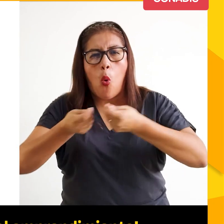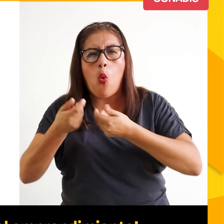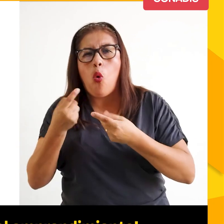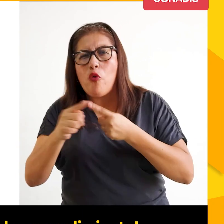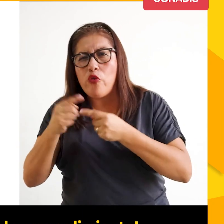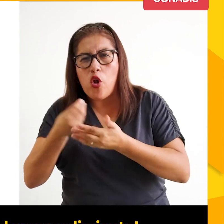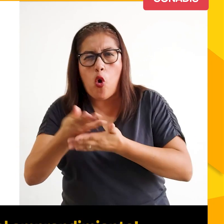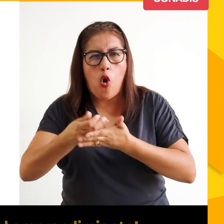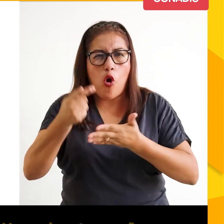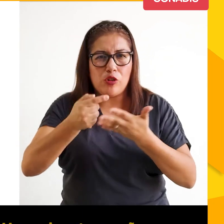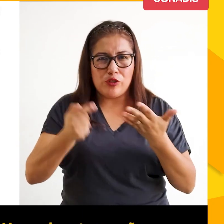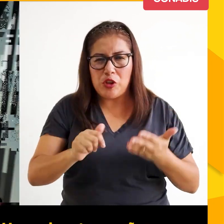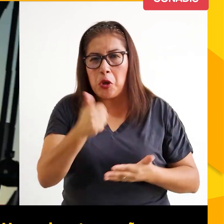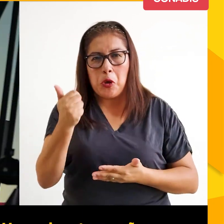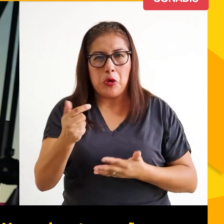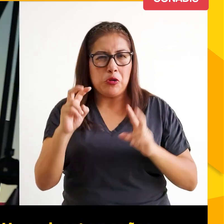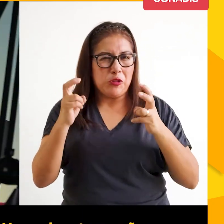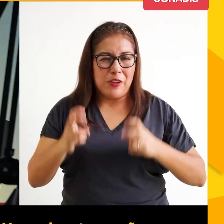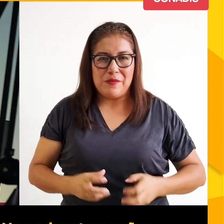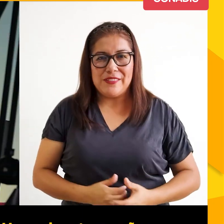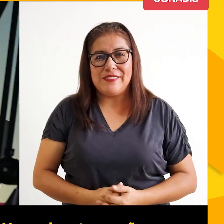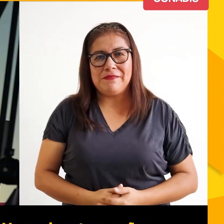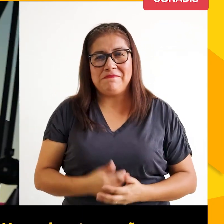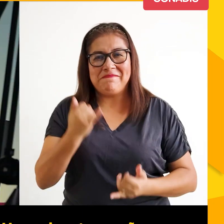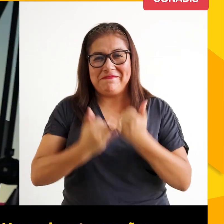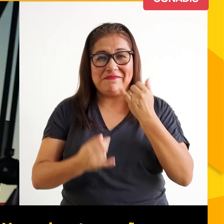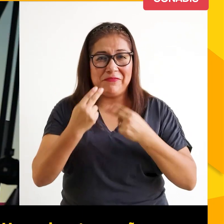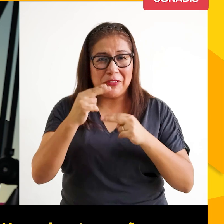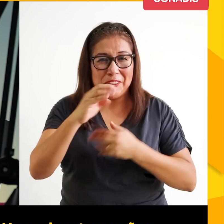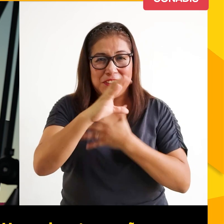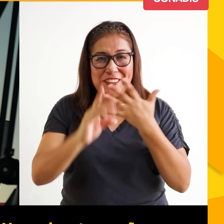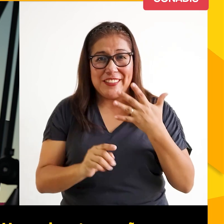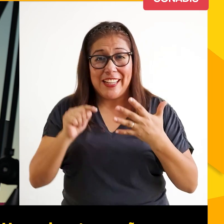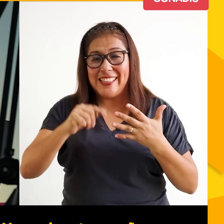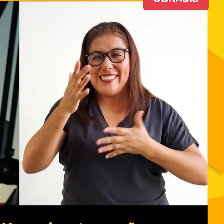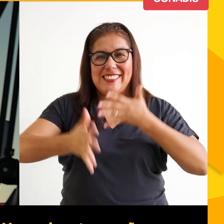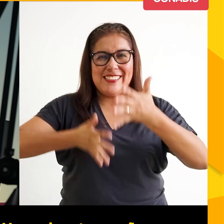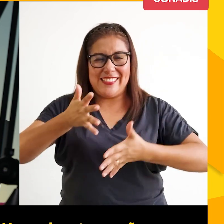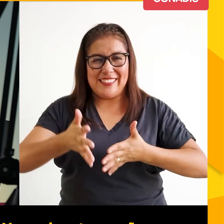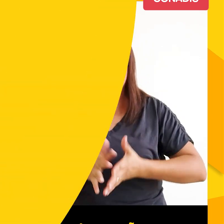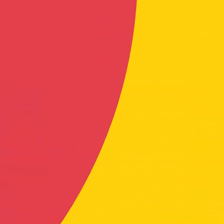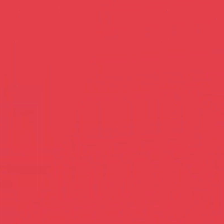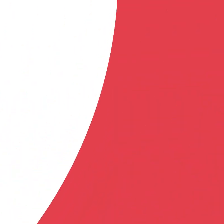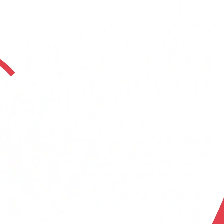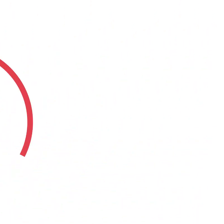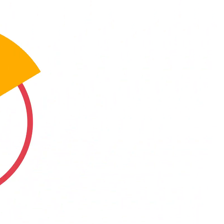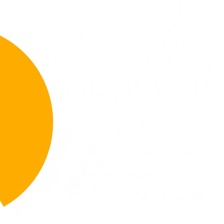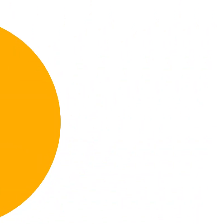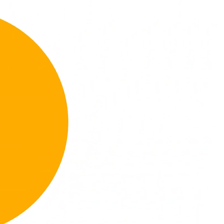compra de insumos, entre otras. Y esto fue Noti Conadis, un podcast en señas.